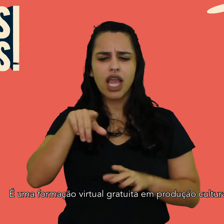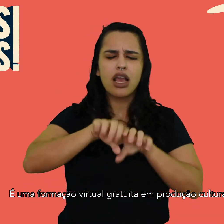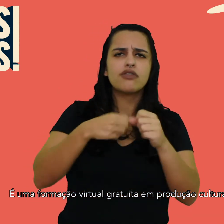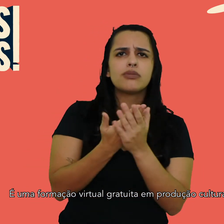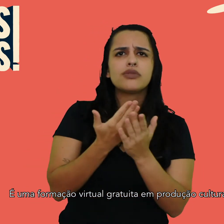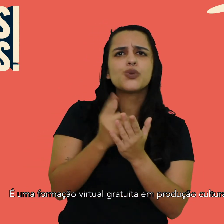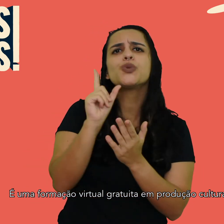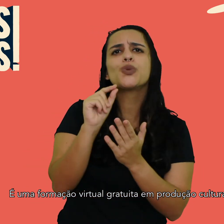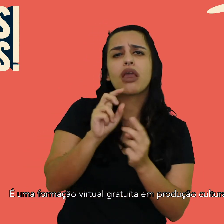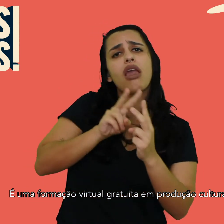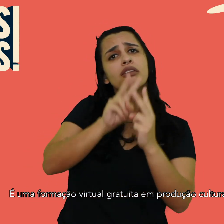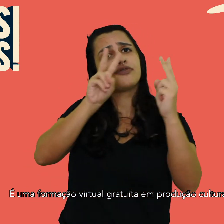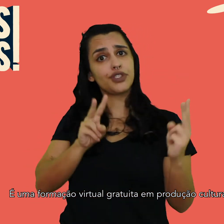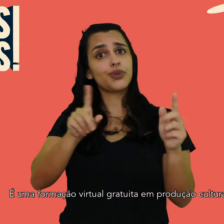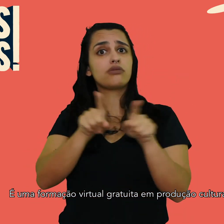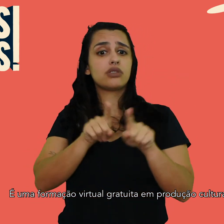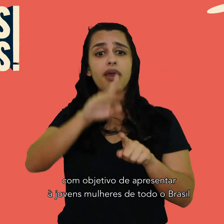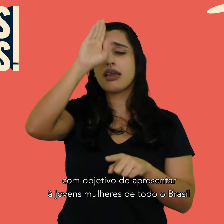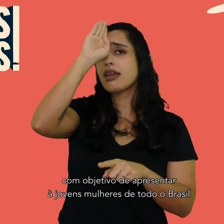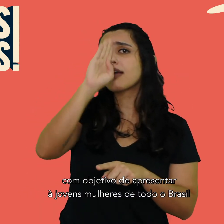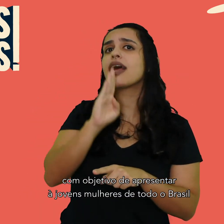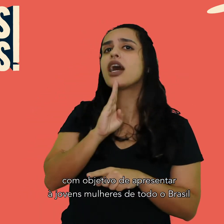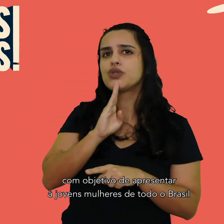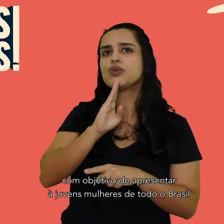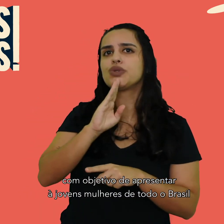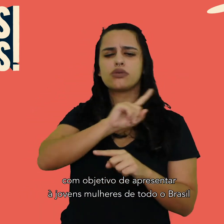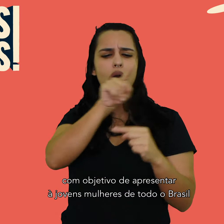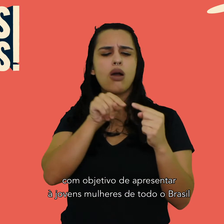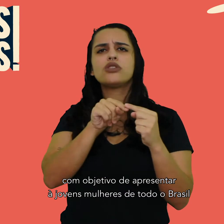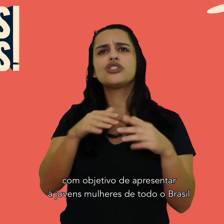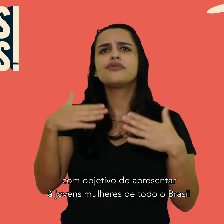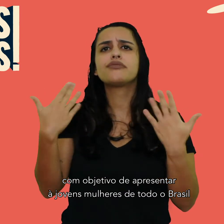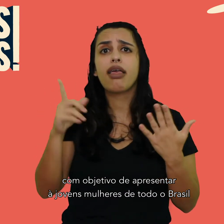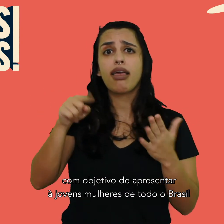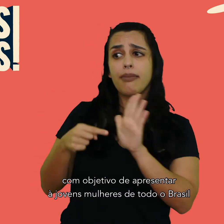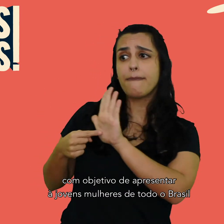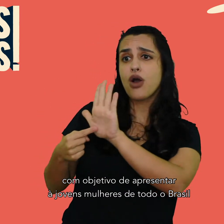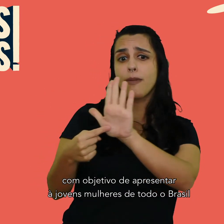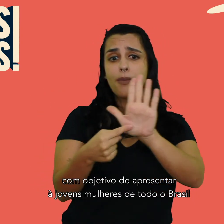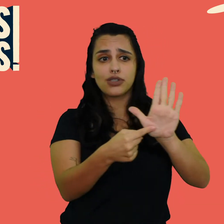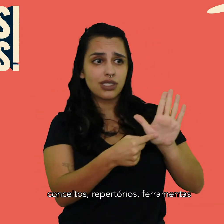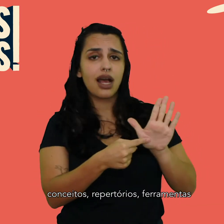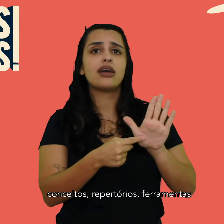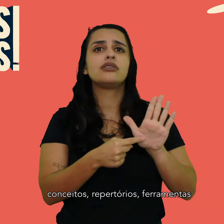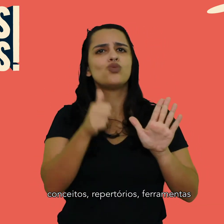gratuita, em produção cultural com o objetivo de apresentar às jovens mulheres de todo o Brasil conceitos,